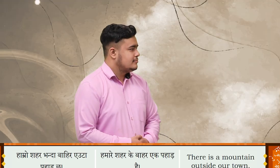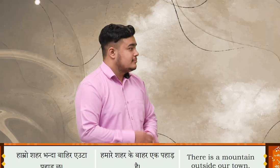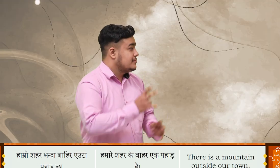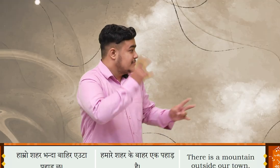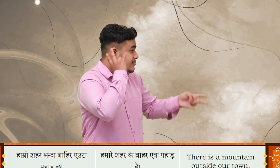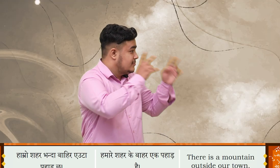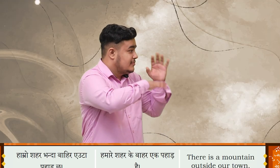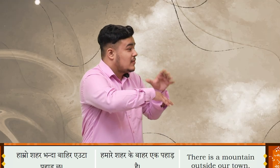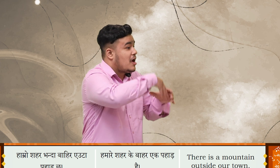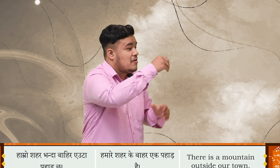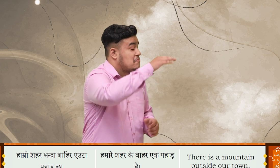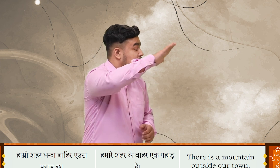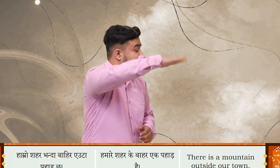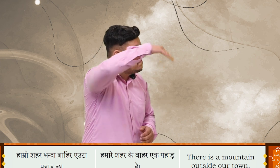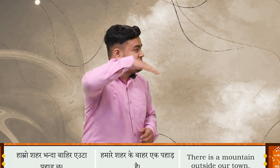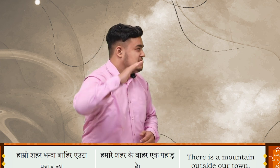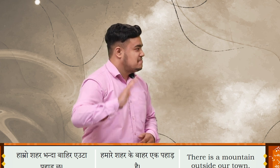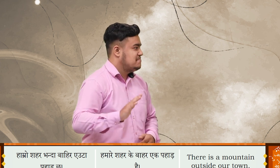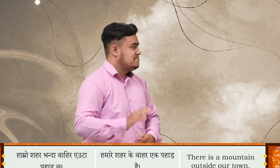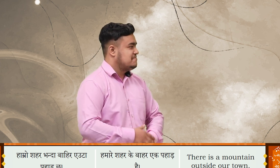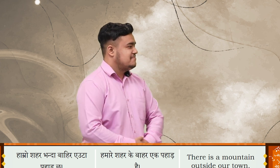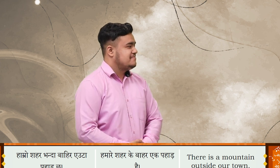हाम्रो सहर भन्दा बाहिर एवटा फाड़ छा